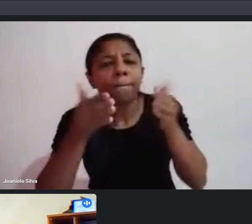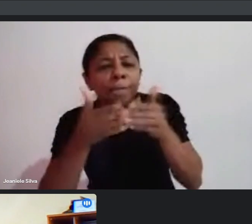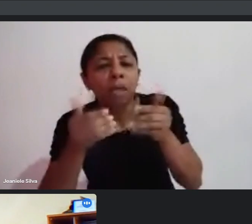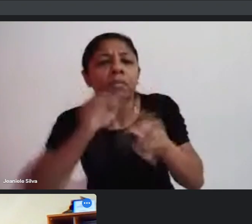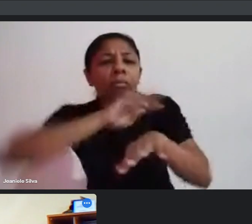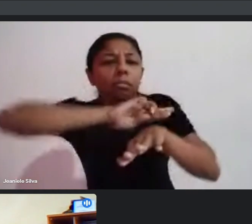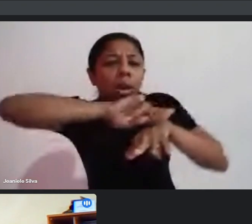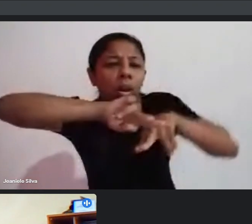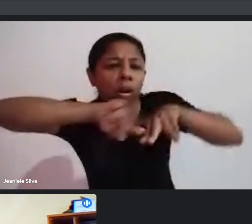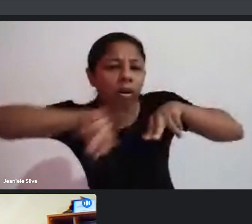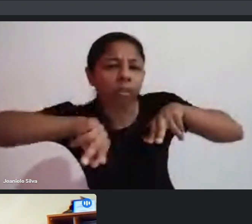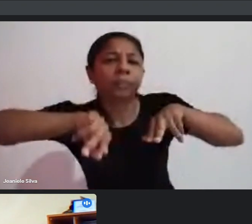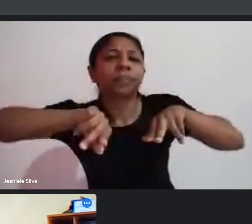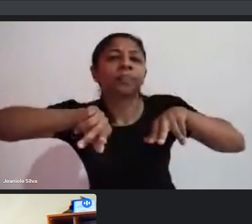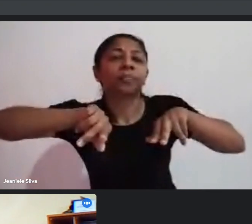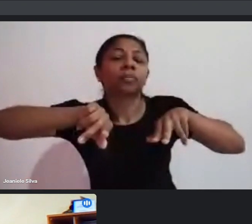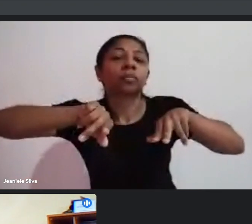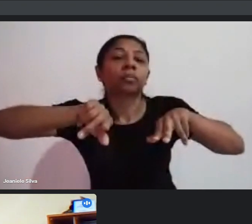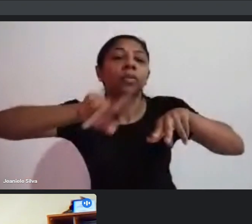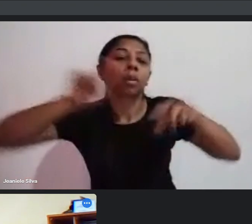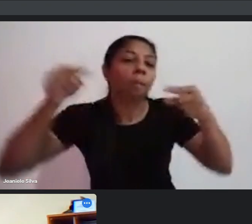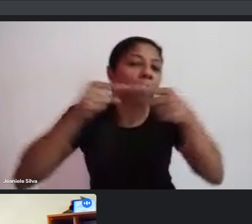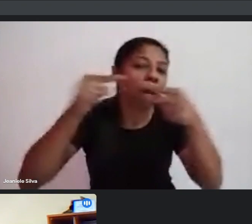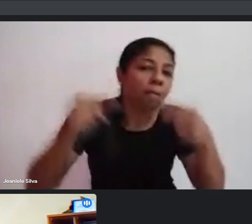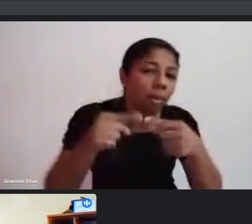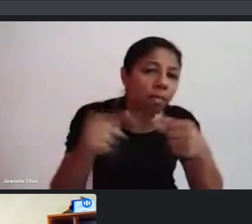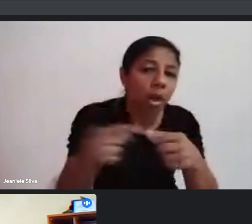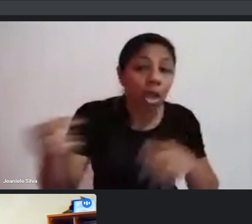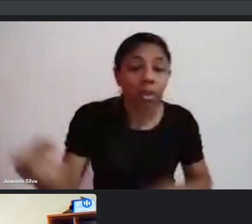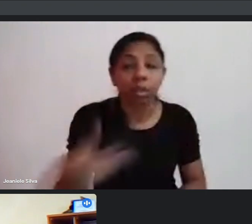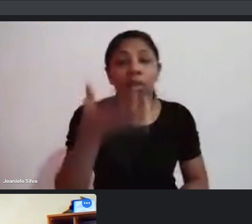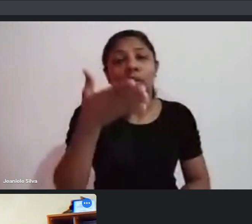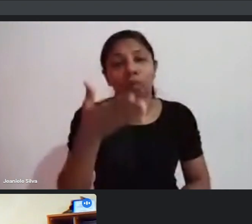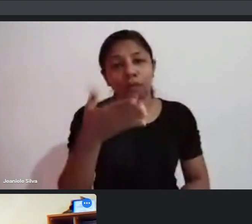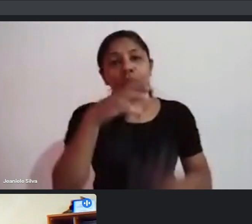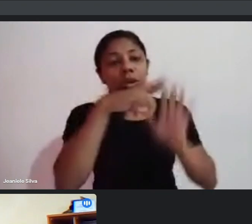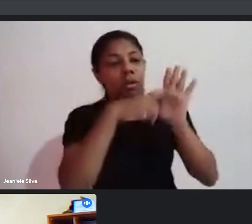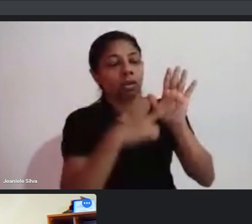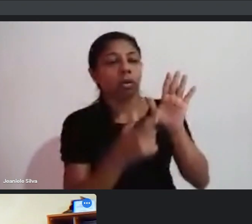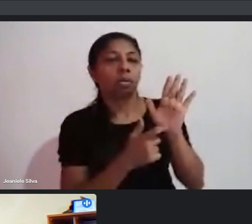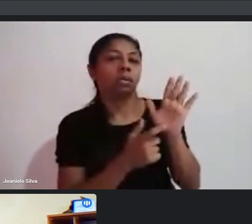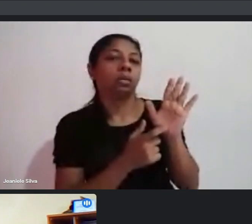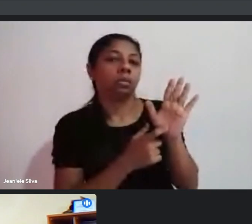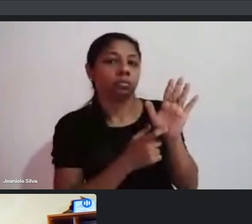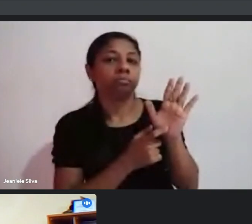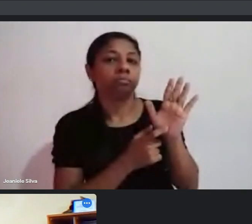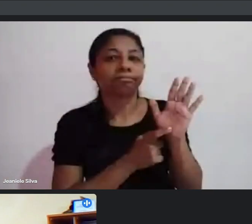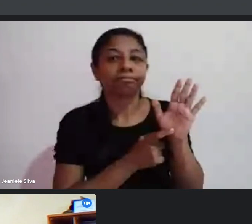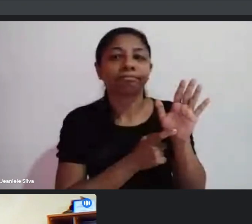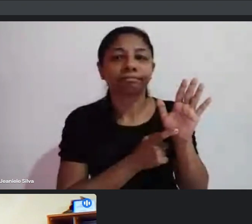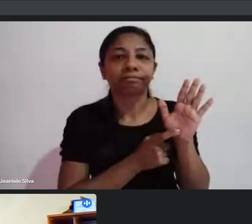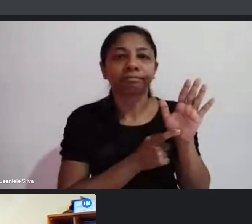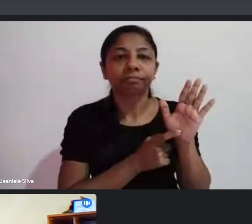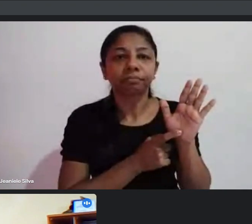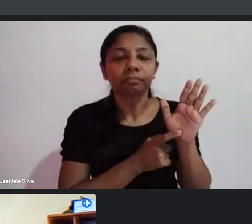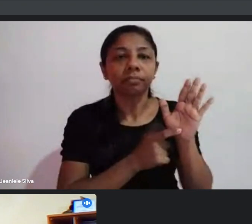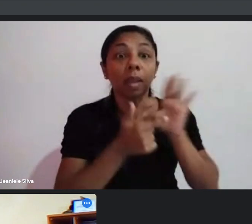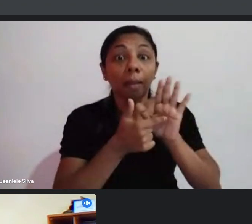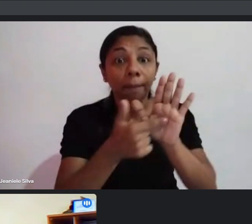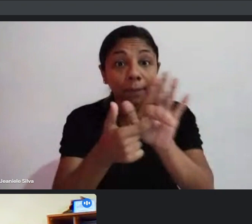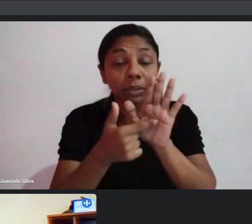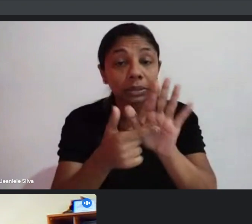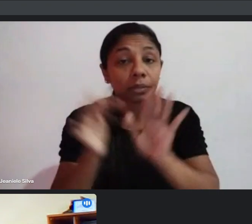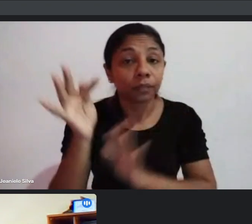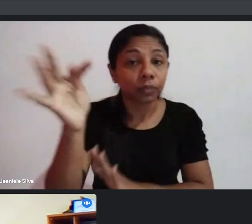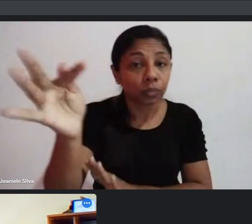e em conformidade com essa nova normativa que está para se apresentar e pelo menos para